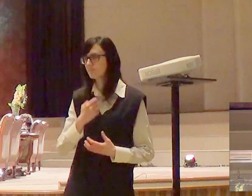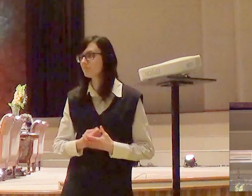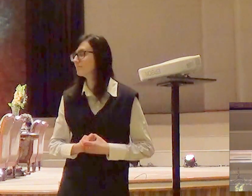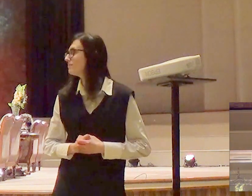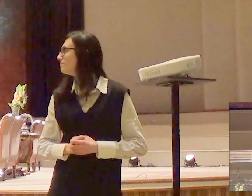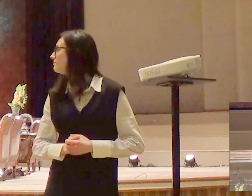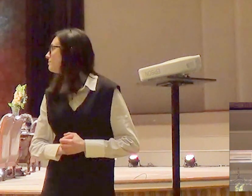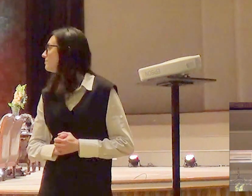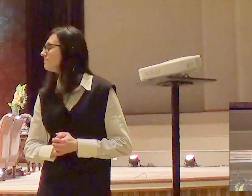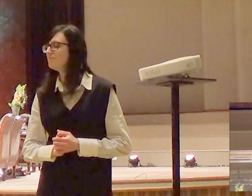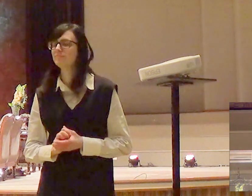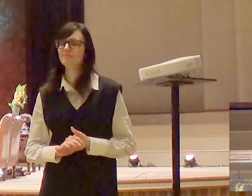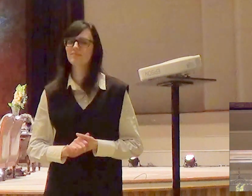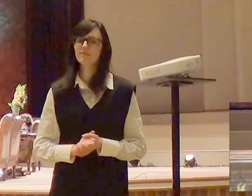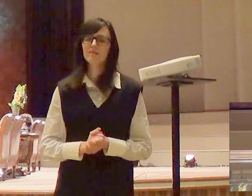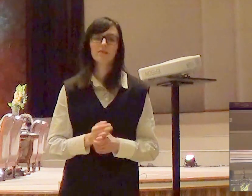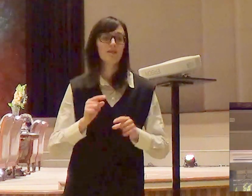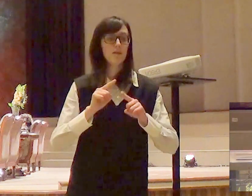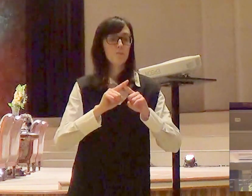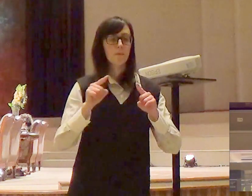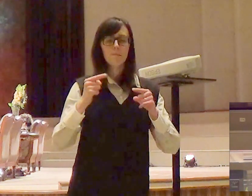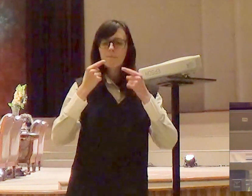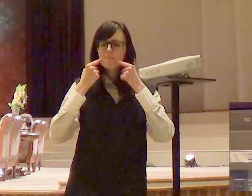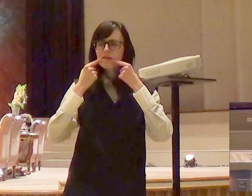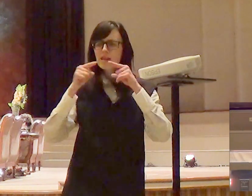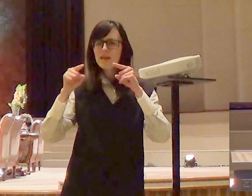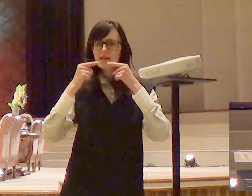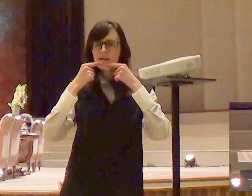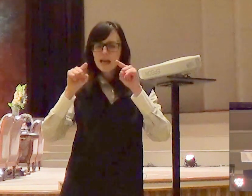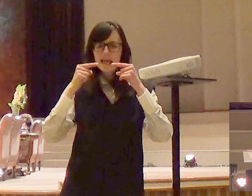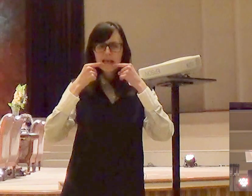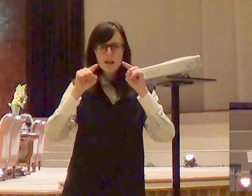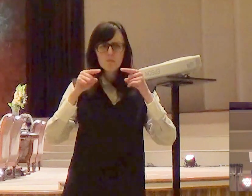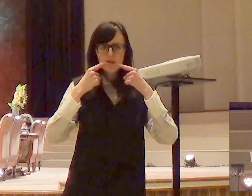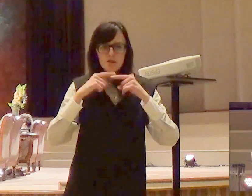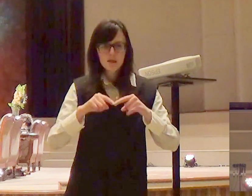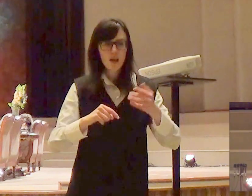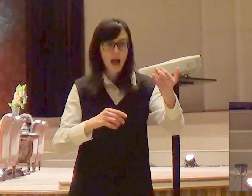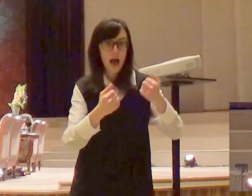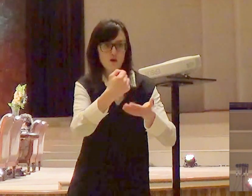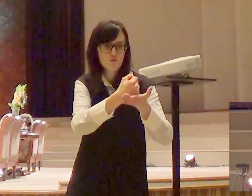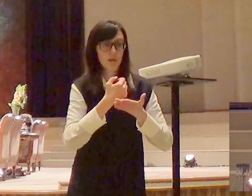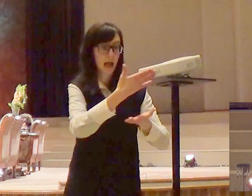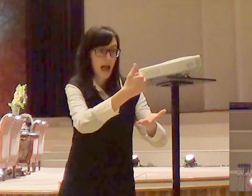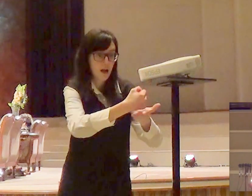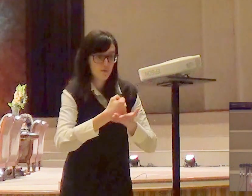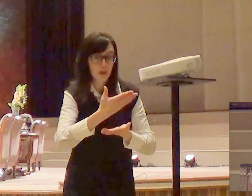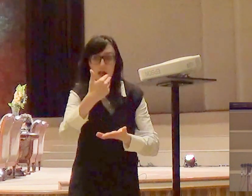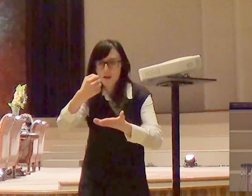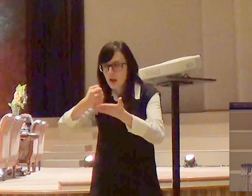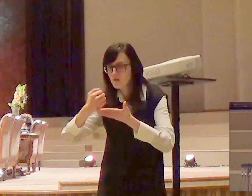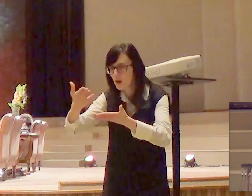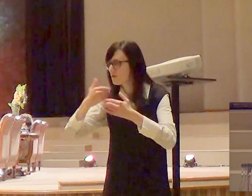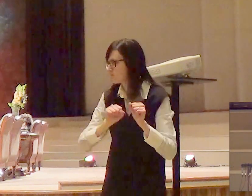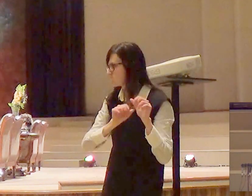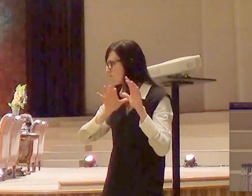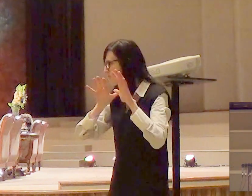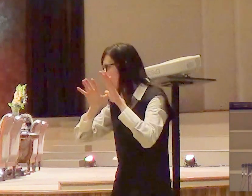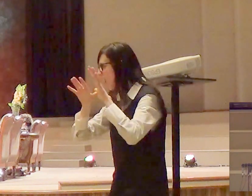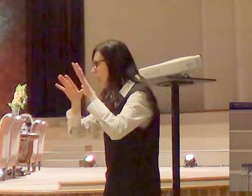a murmuração a cooptação a força do grupo a gente está ouvindo as vozes a gente tem que tomar uma atitude isso vira